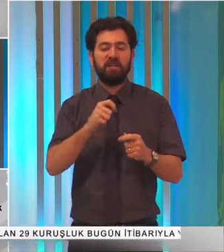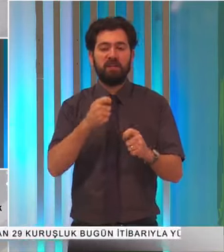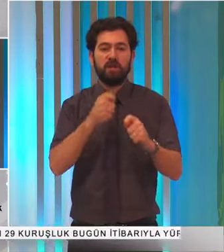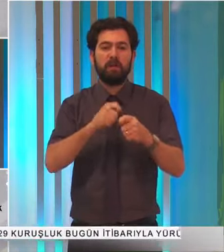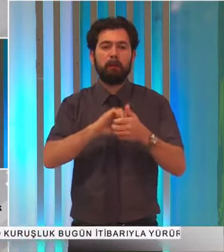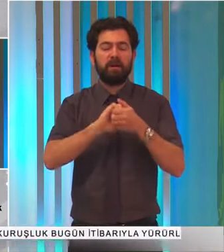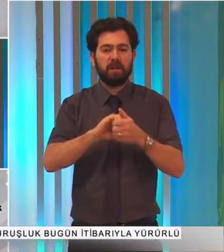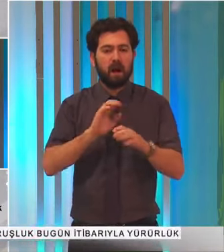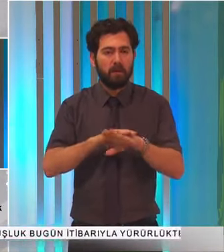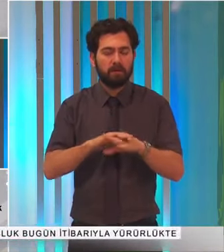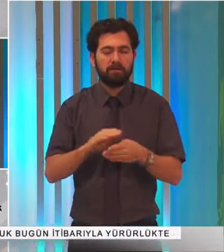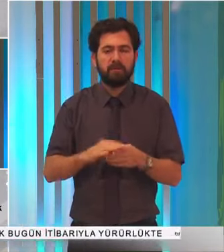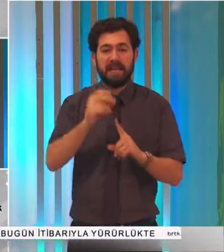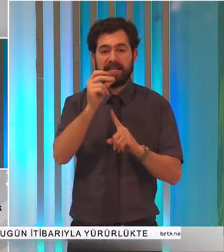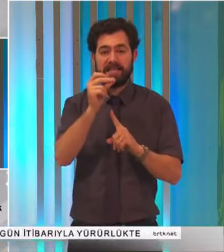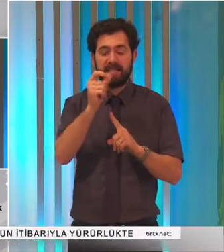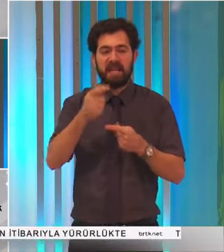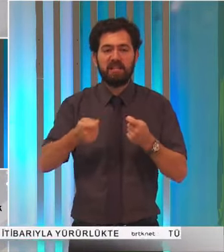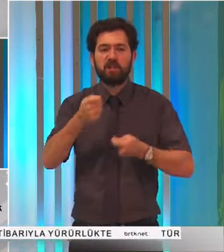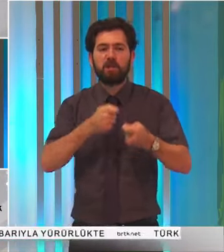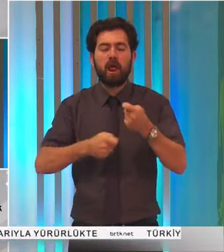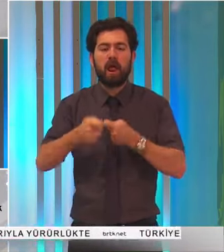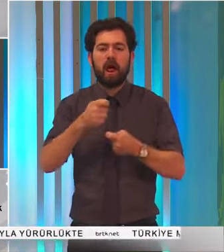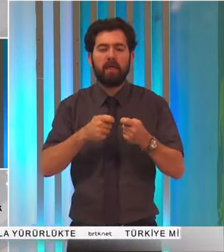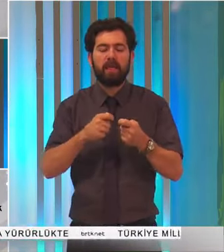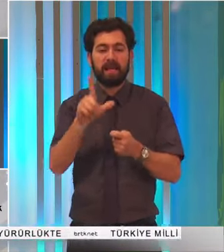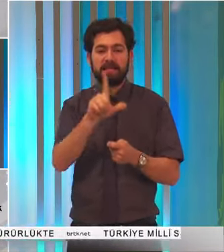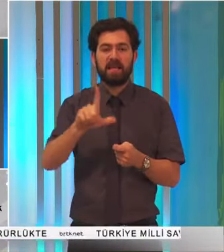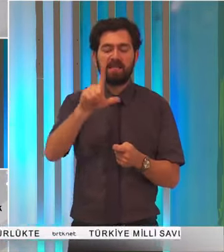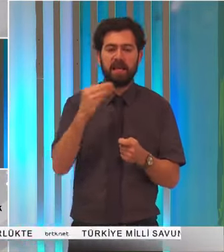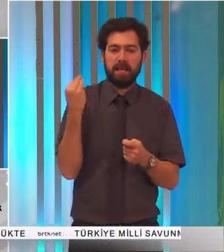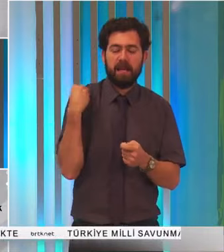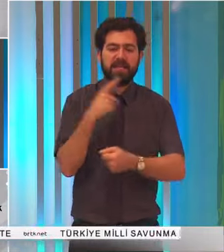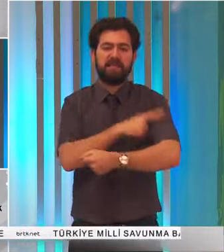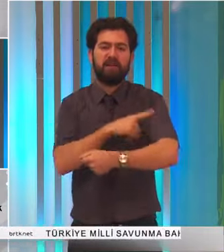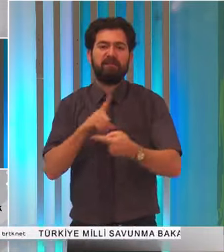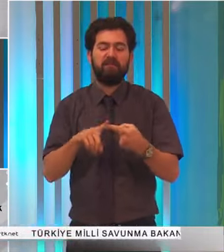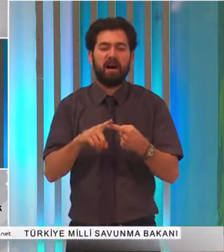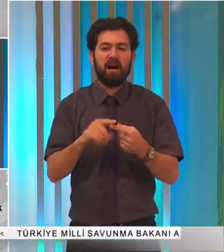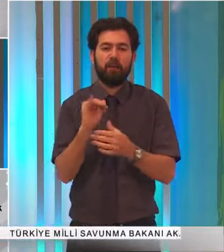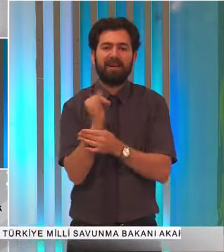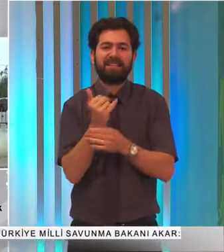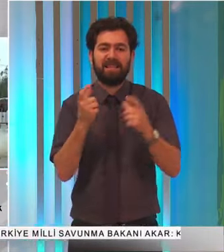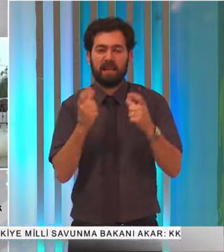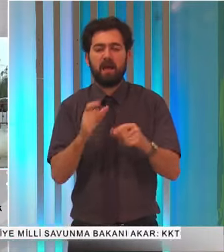İskele Ticaret Lisesi'ne yeni derslik ve atölyeler yapılıyor.